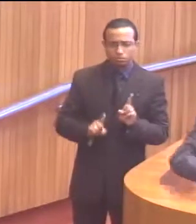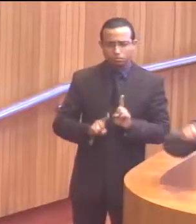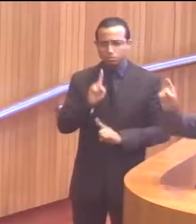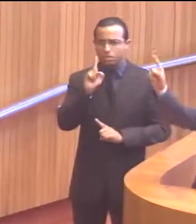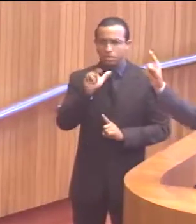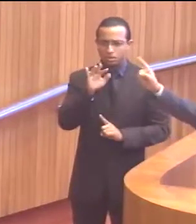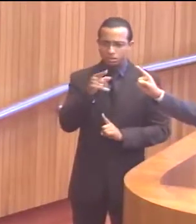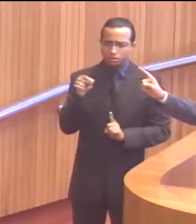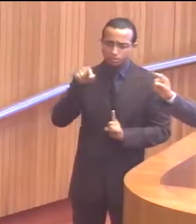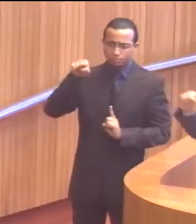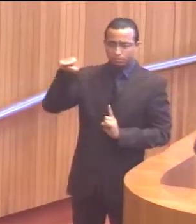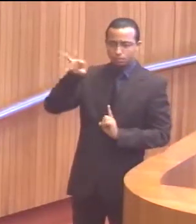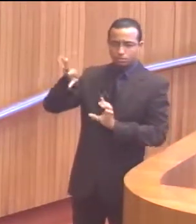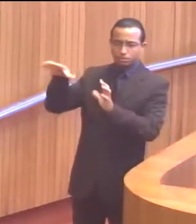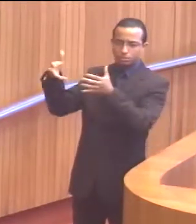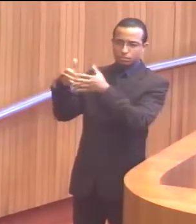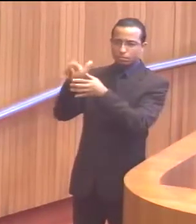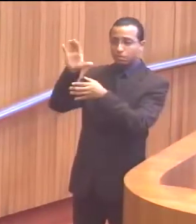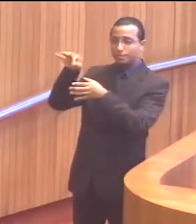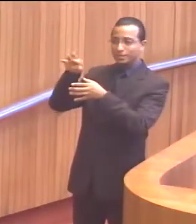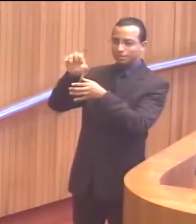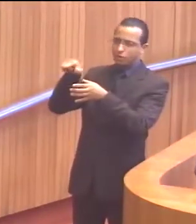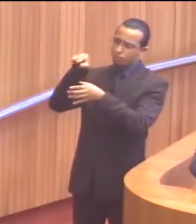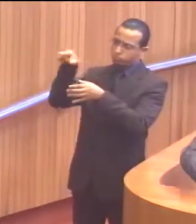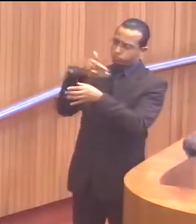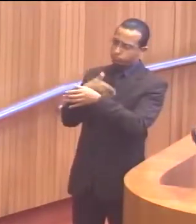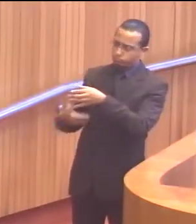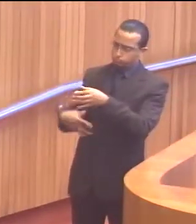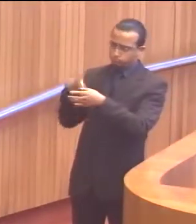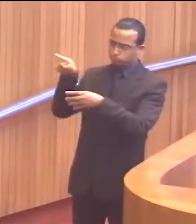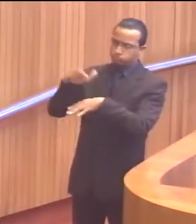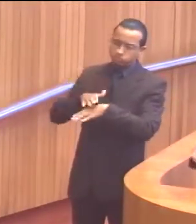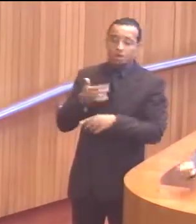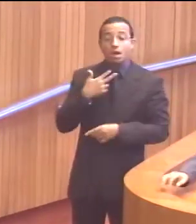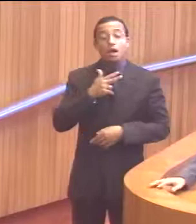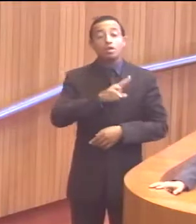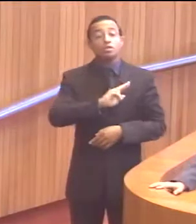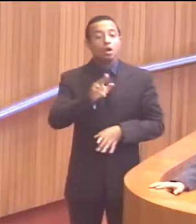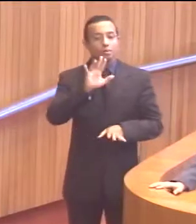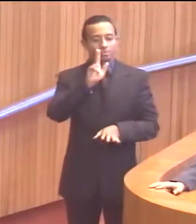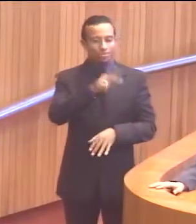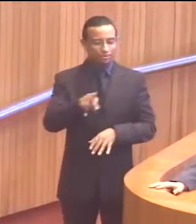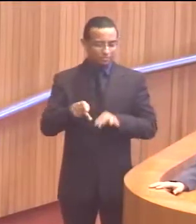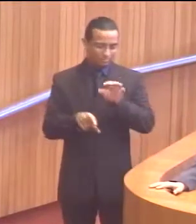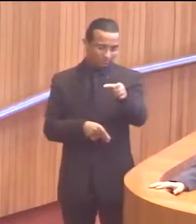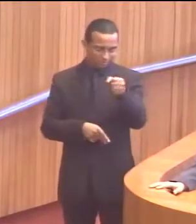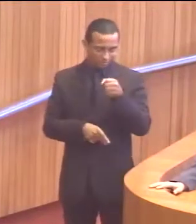licitar, a licitação é na Comissão Central de Licitações. Ela não pode nomear professores.